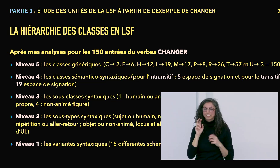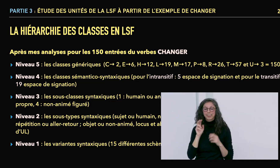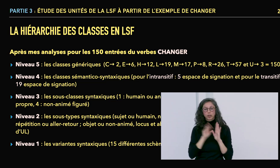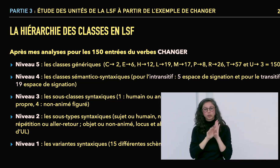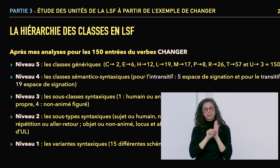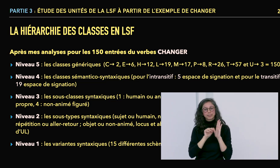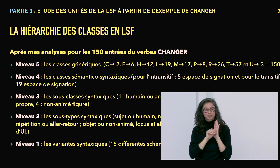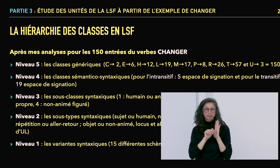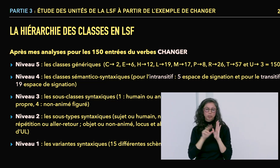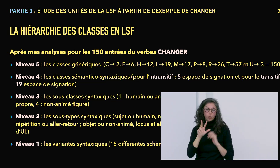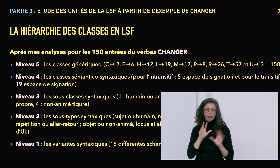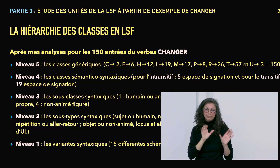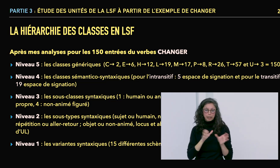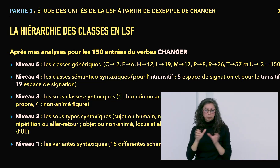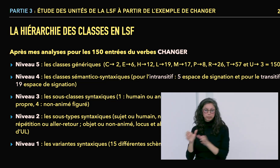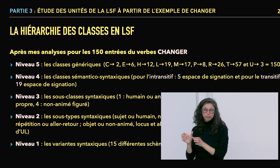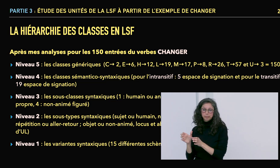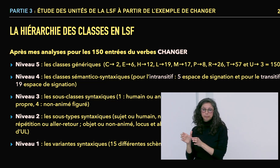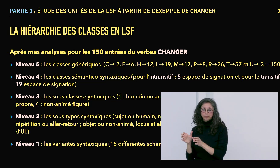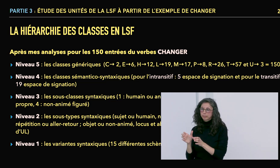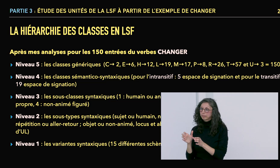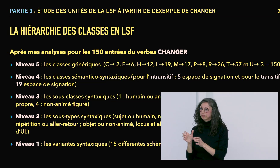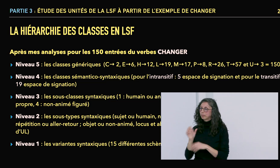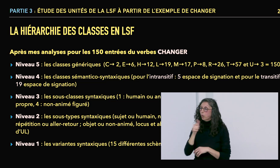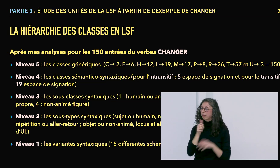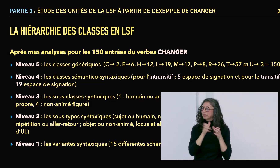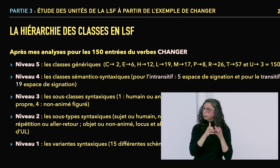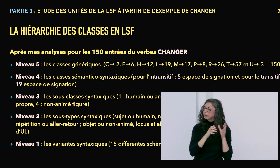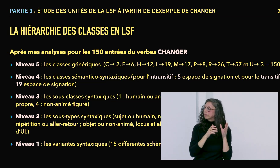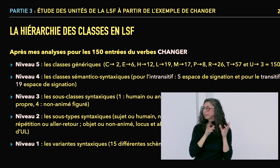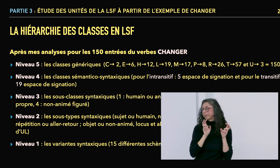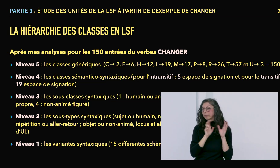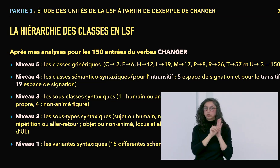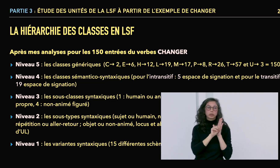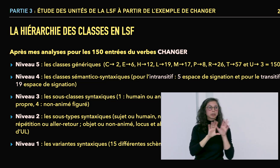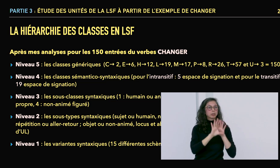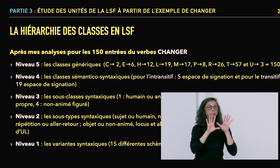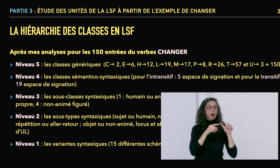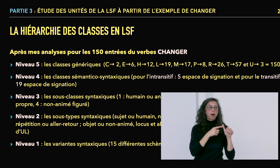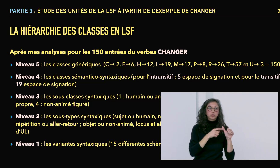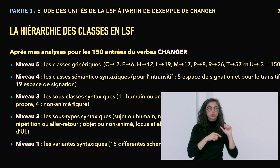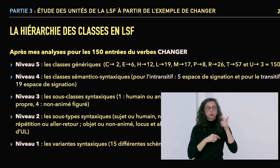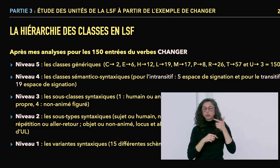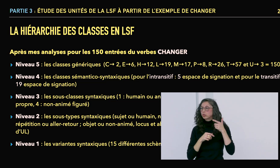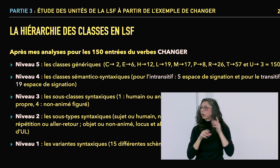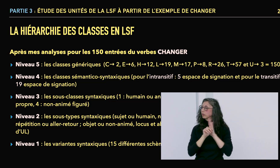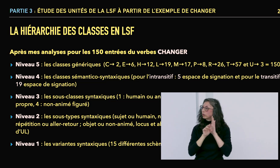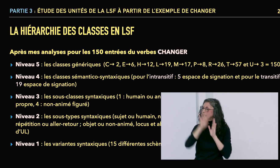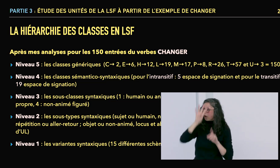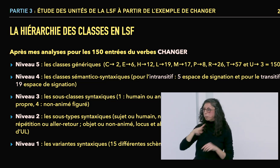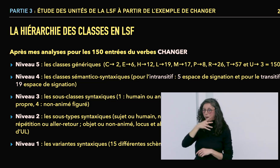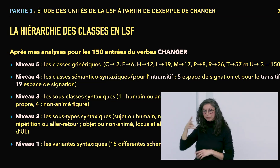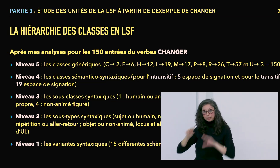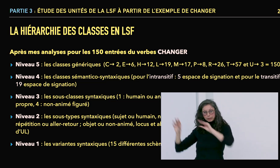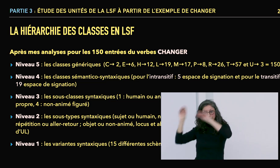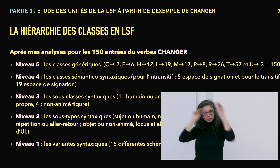Et c'est vrai que la théorie de Kuxak sur l'iconicité, sur les trois catégories, les trois types, donc l'iconicité d'image,